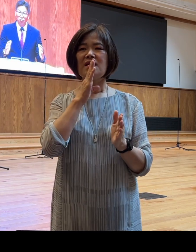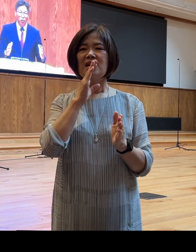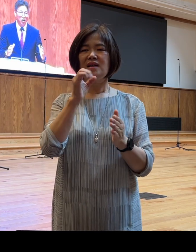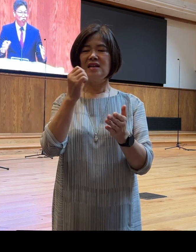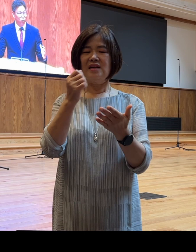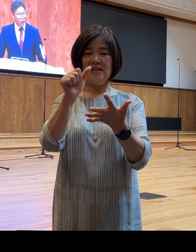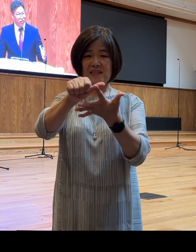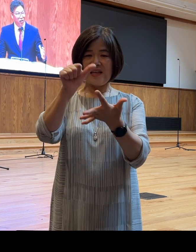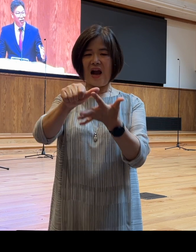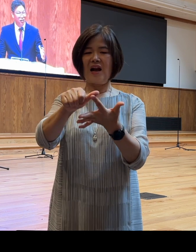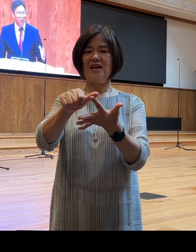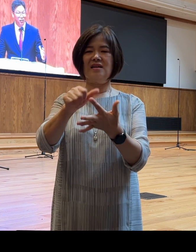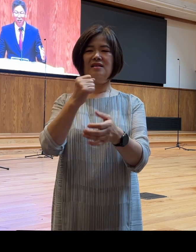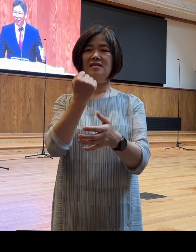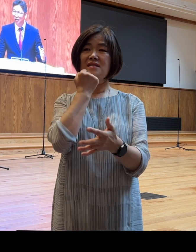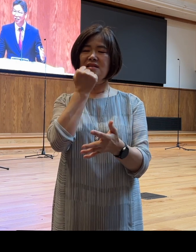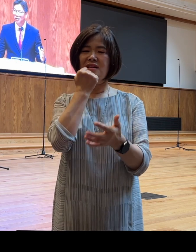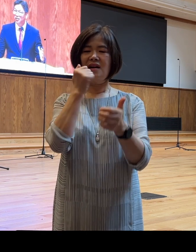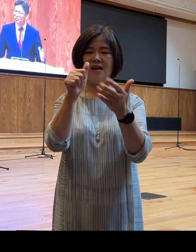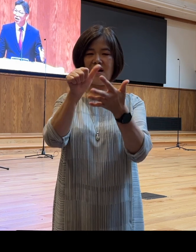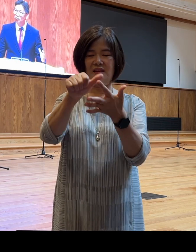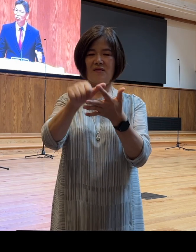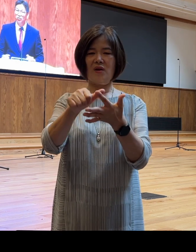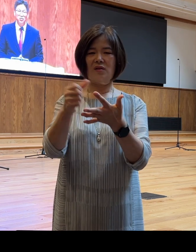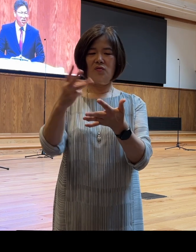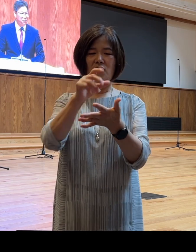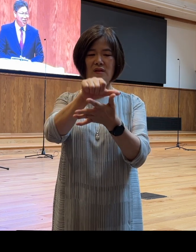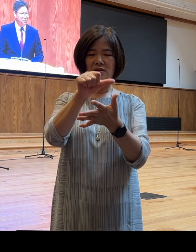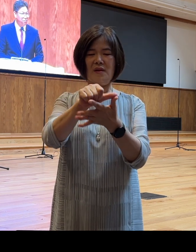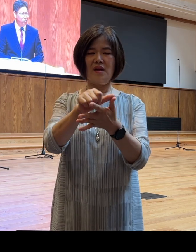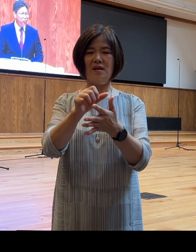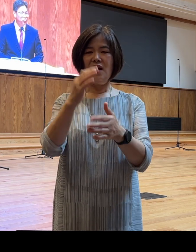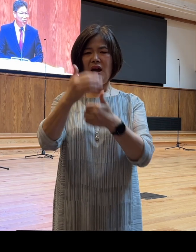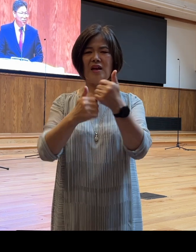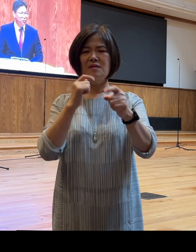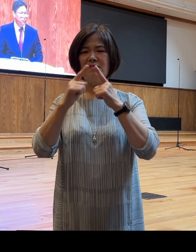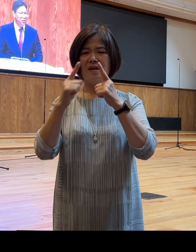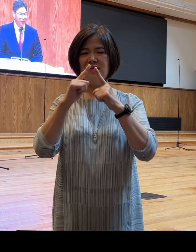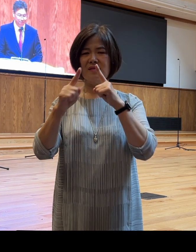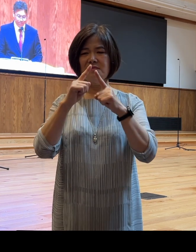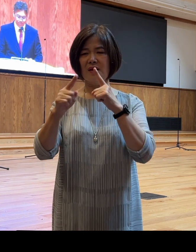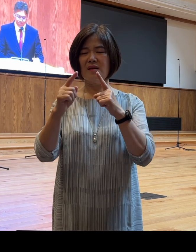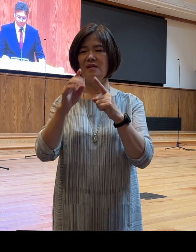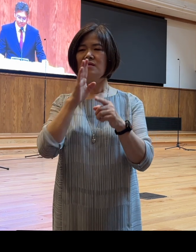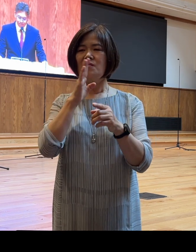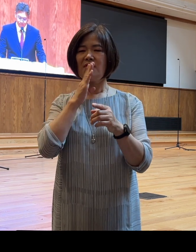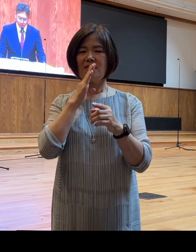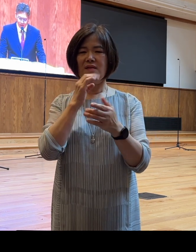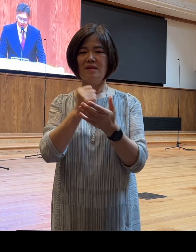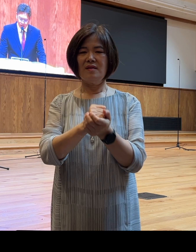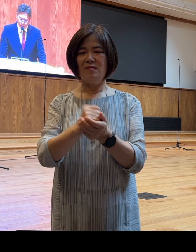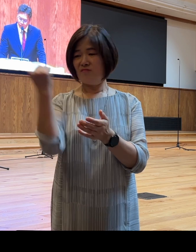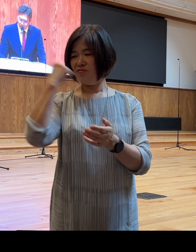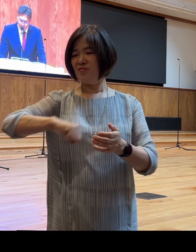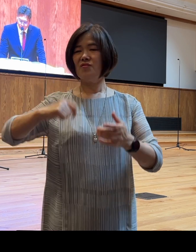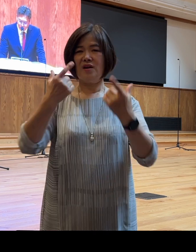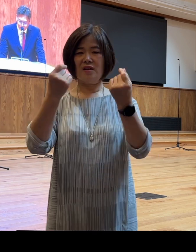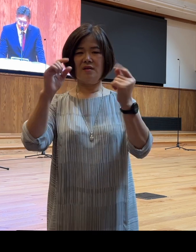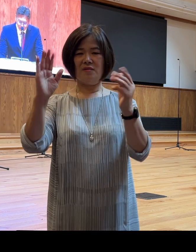주변에 이스마엘을 두는 것은 하나님 말씀에 불순종하는 것입니다 여러분 아브라함이 하루